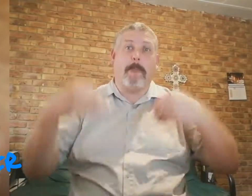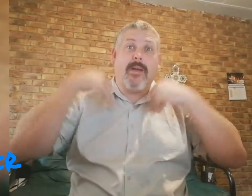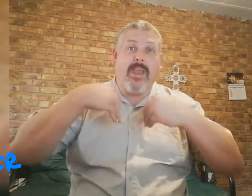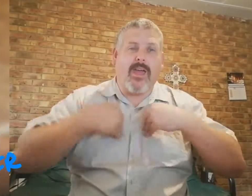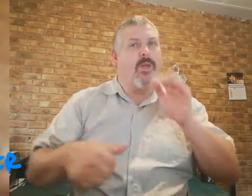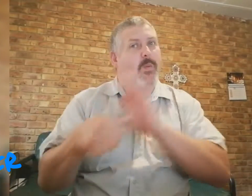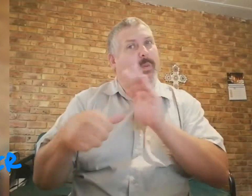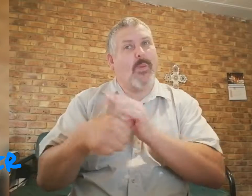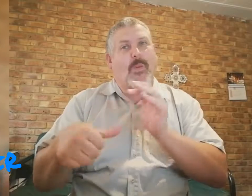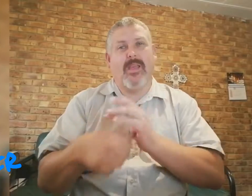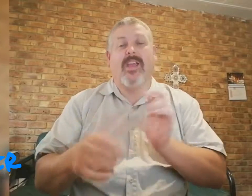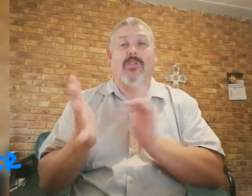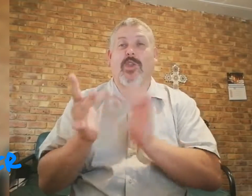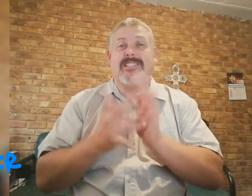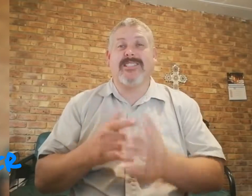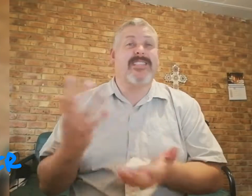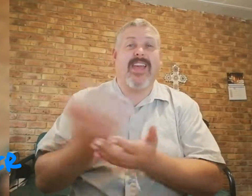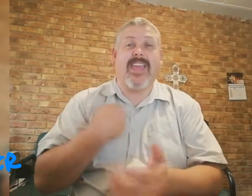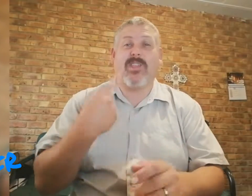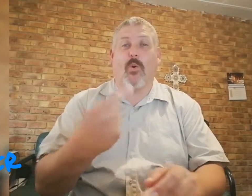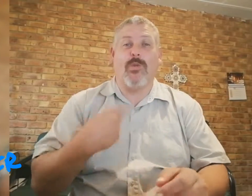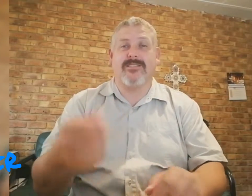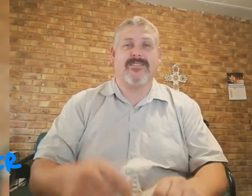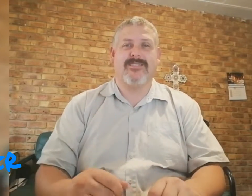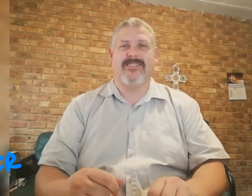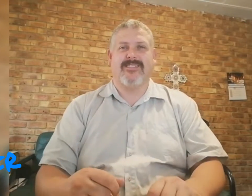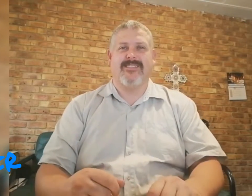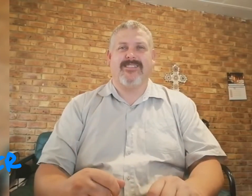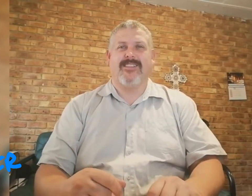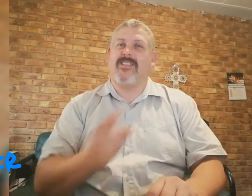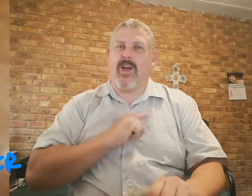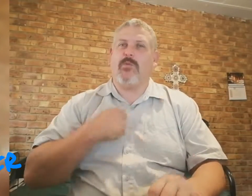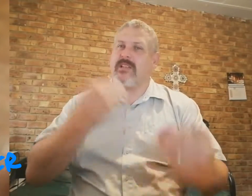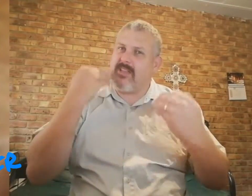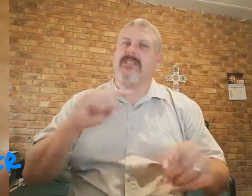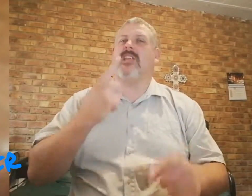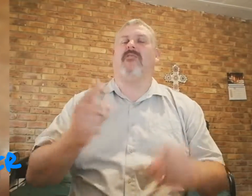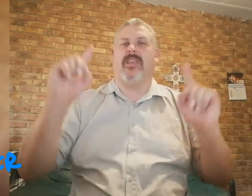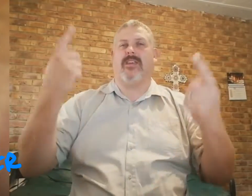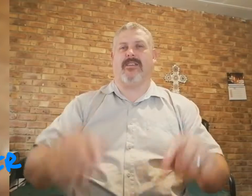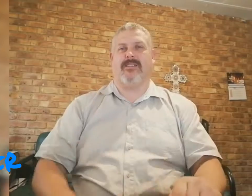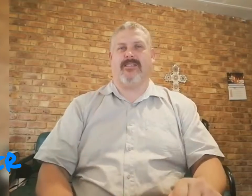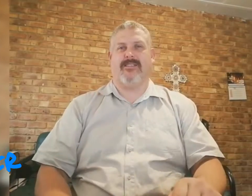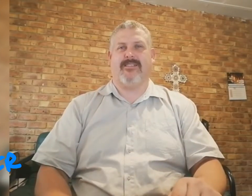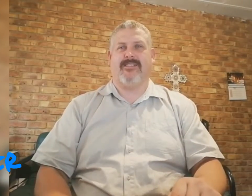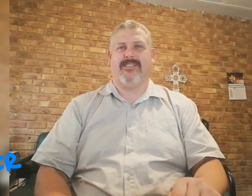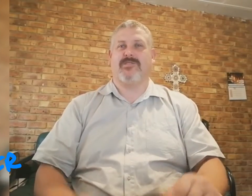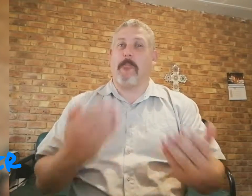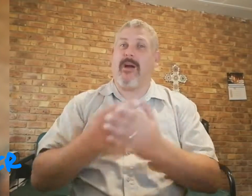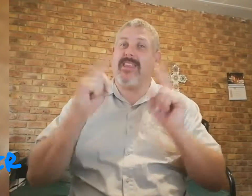binnen, Jesus, red ons, daarom, ons kan daar, sê vir die Heer, so, mag